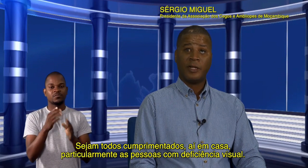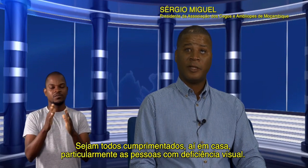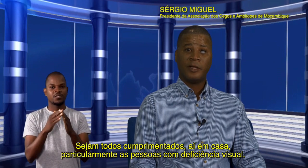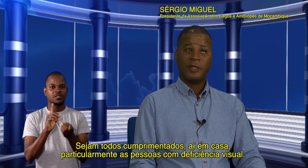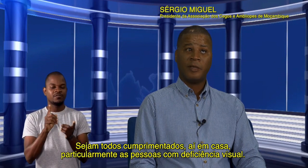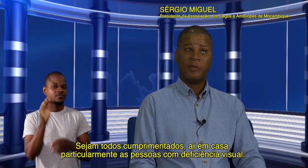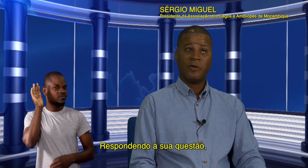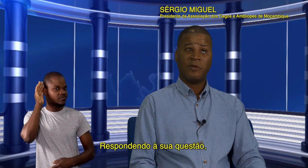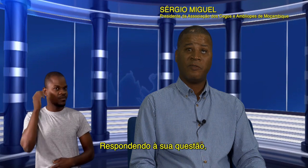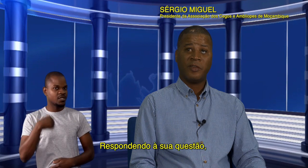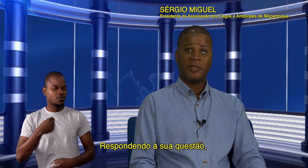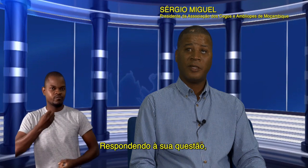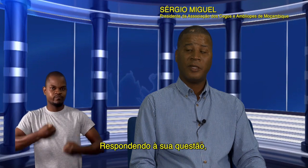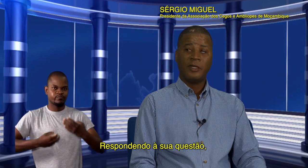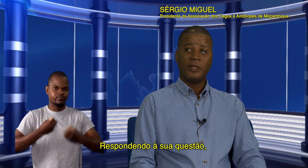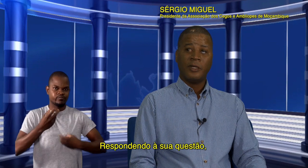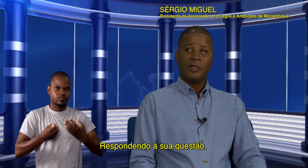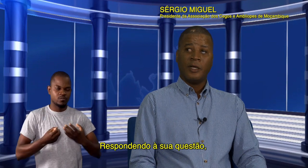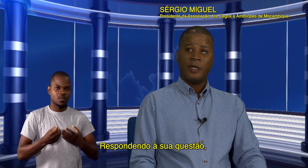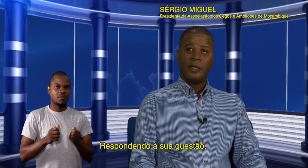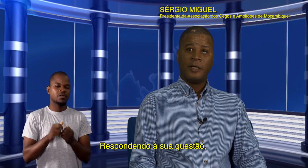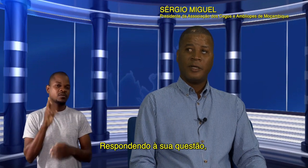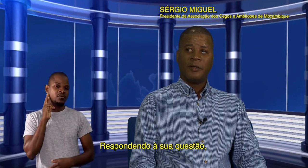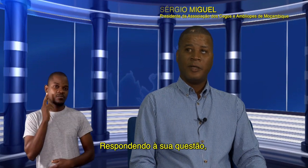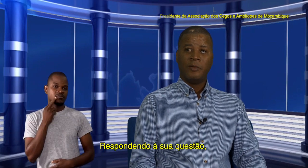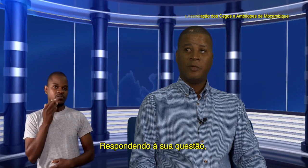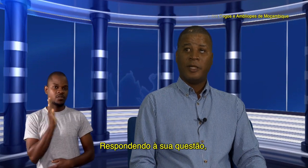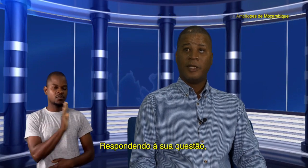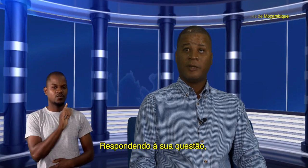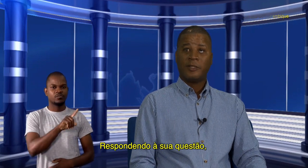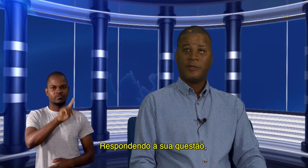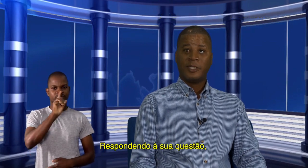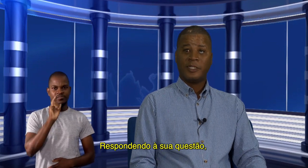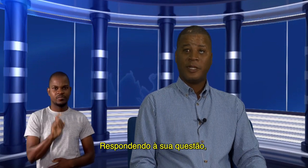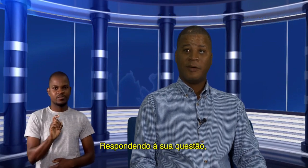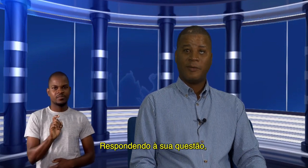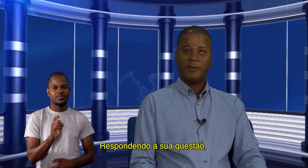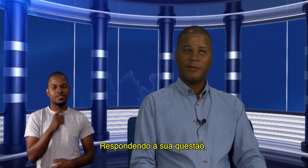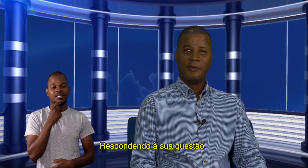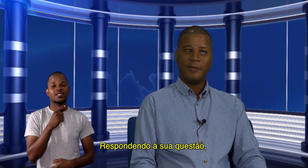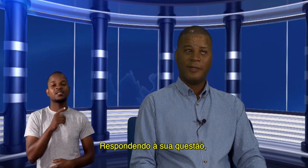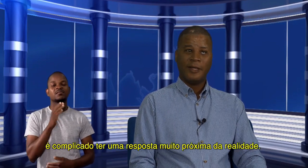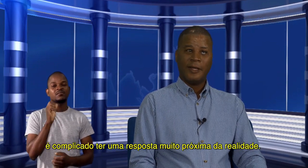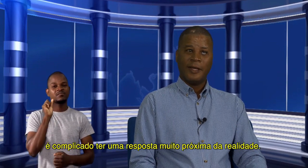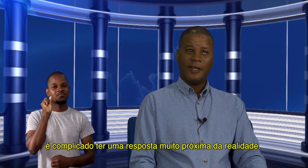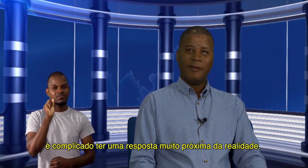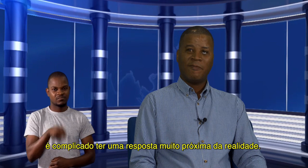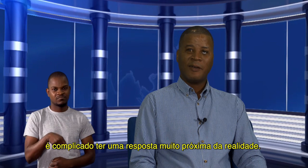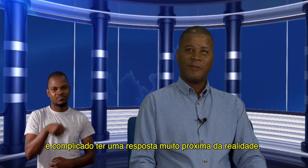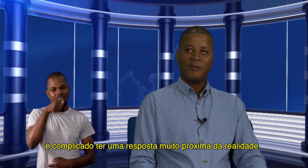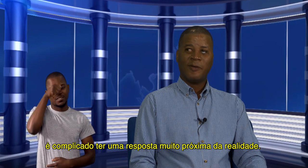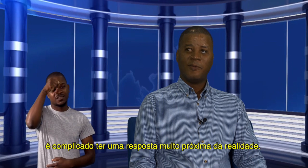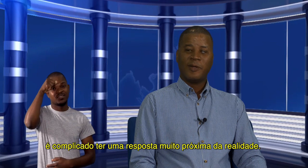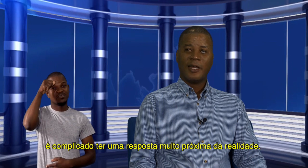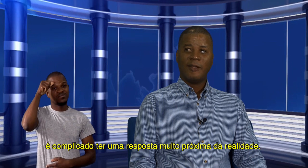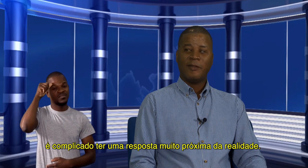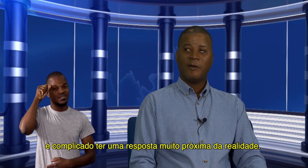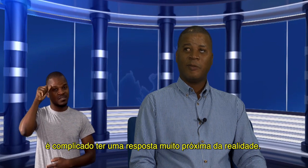que me ouvem. Indo direto à sua questão, de facto, é complicado ter uma